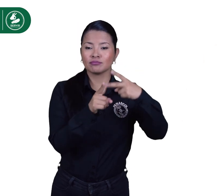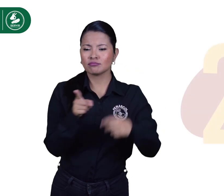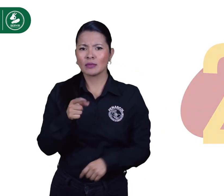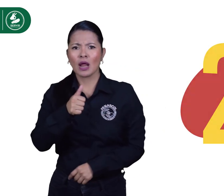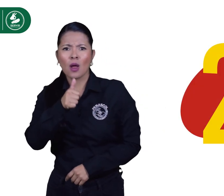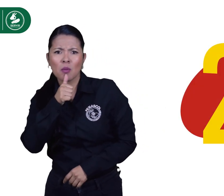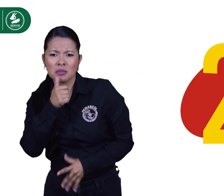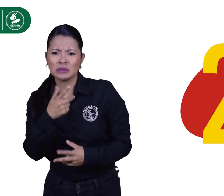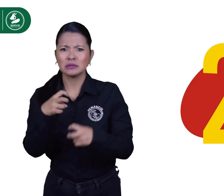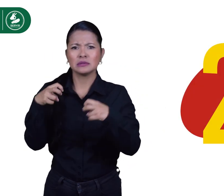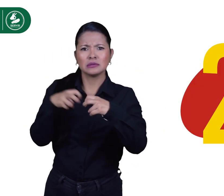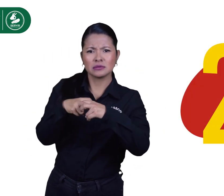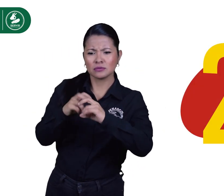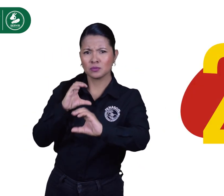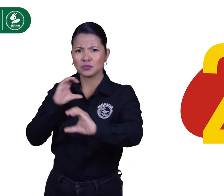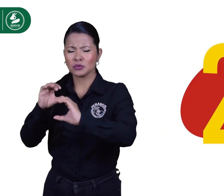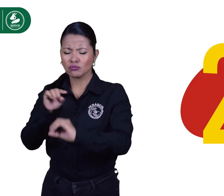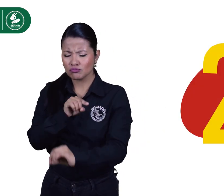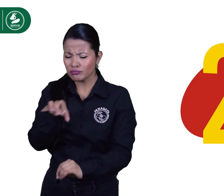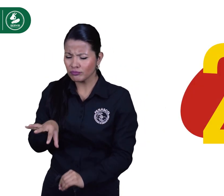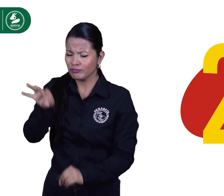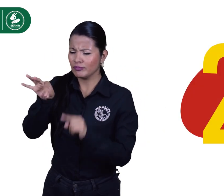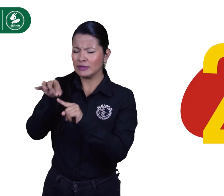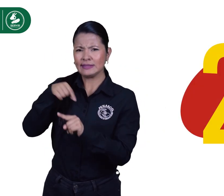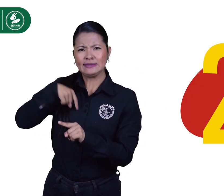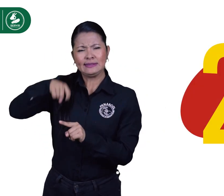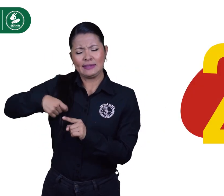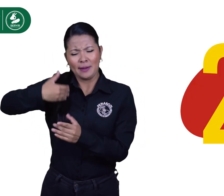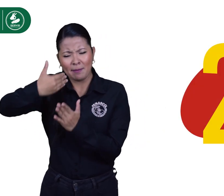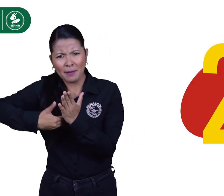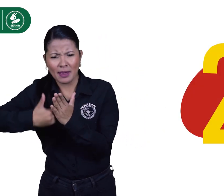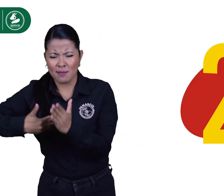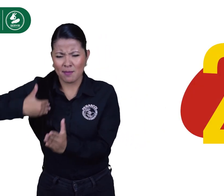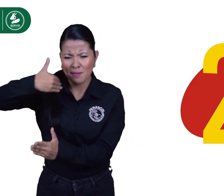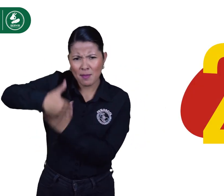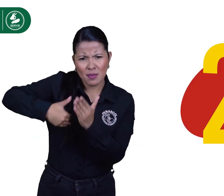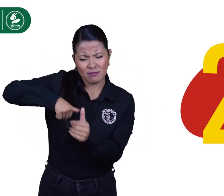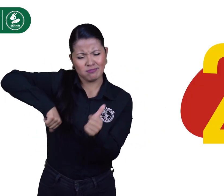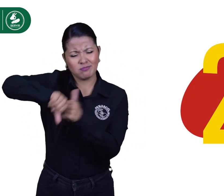Trámites y servicios relacionados con los productos de energía, acueducto y telecomunicaciones.